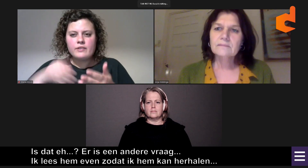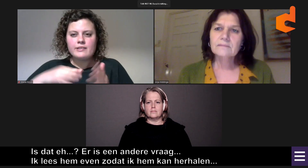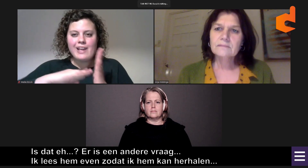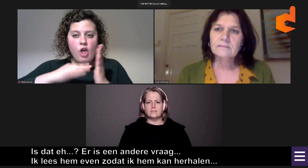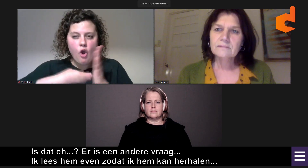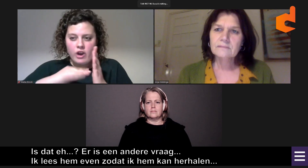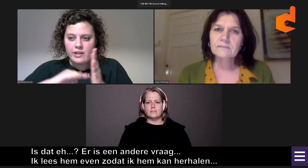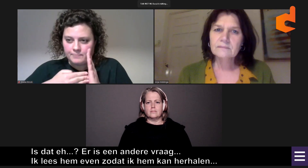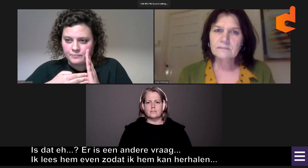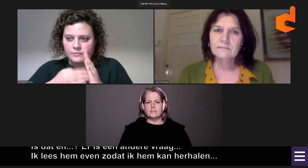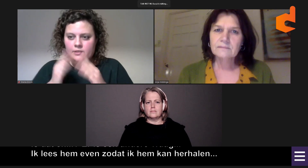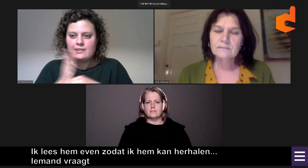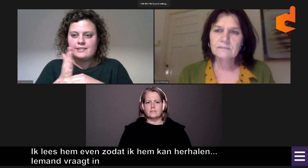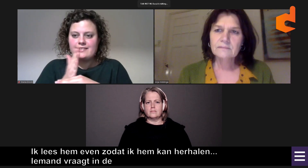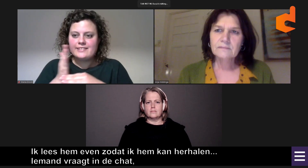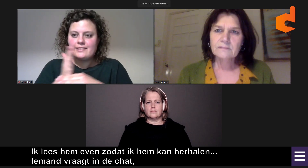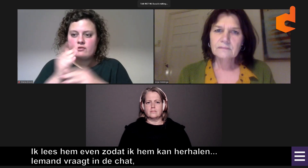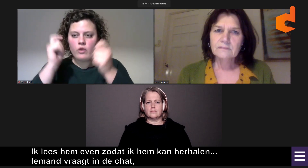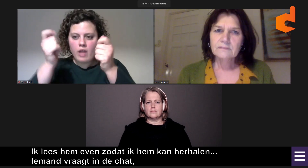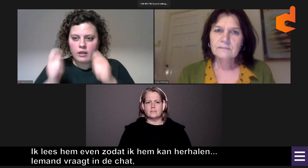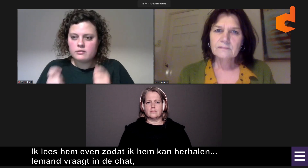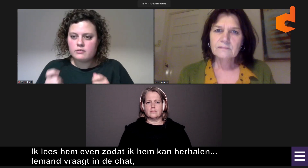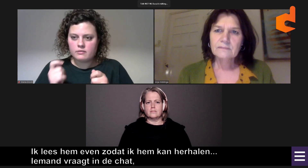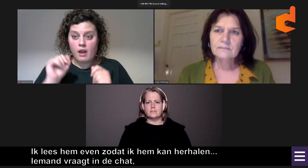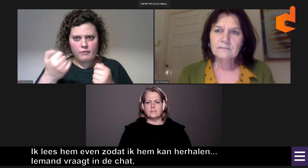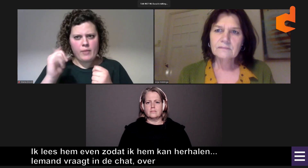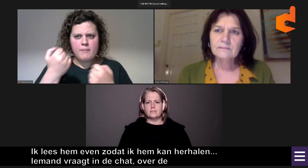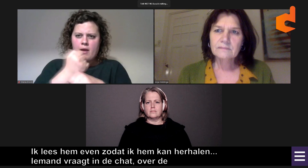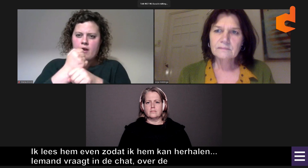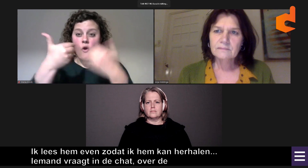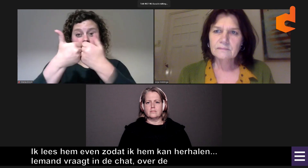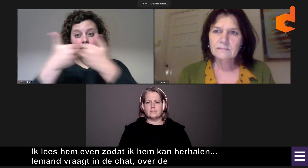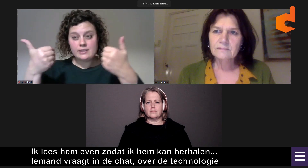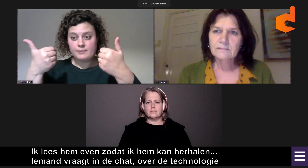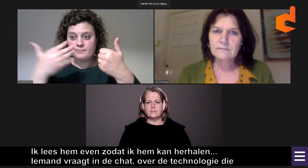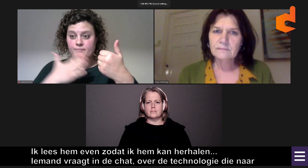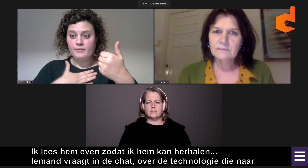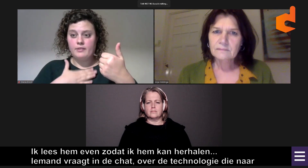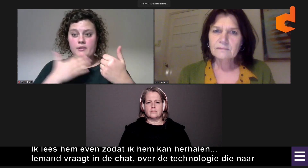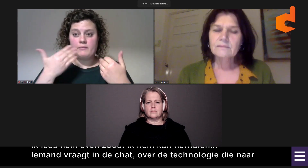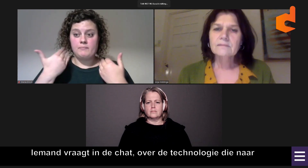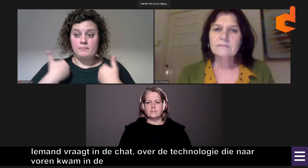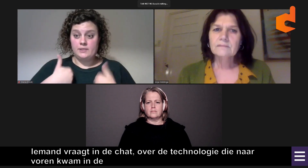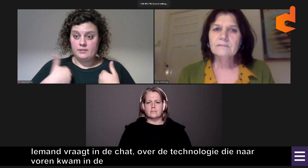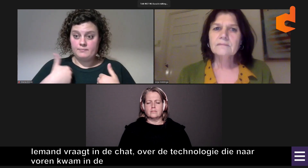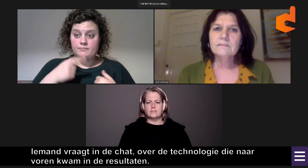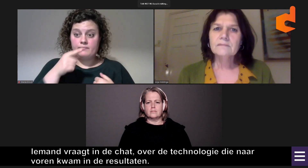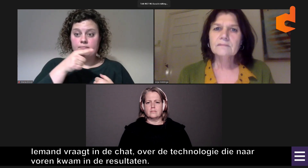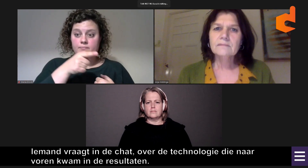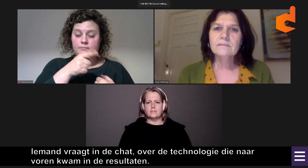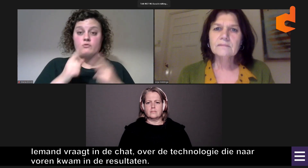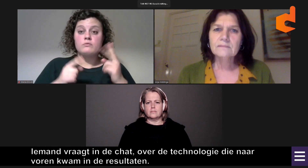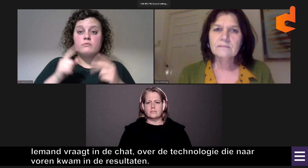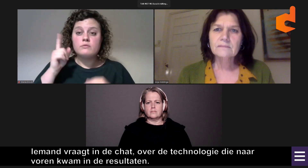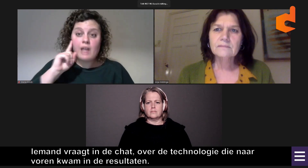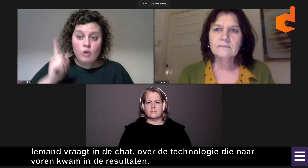Iemand vraagt in de chat over de technologie die naar voren kwam in de resultaten, waarin we onderscheid maken.